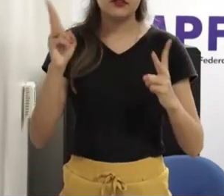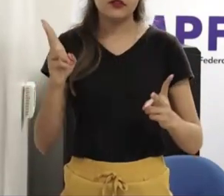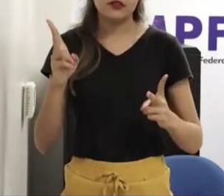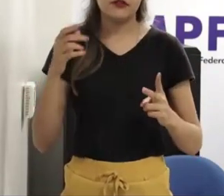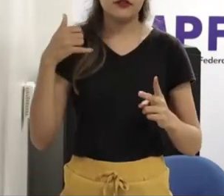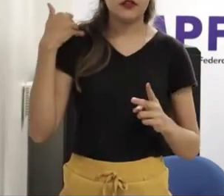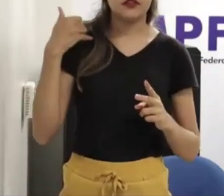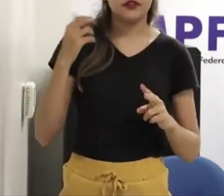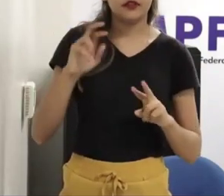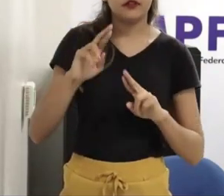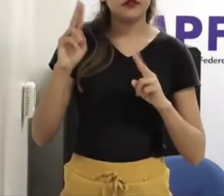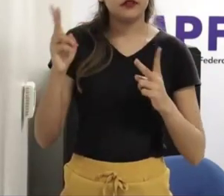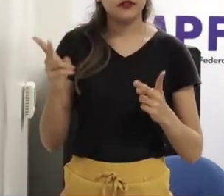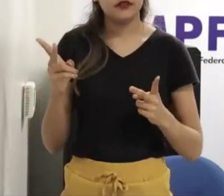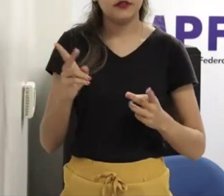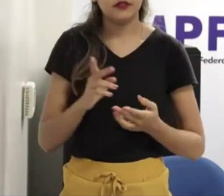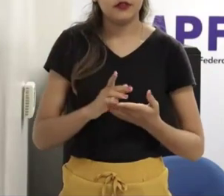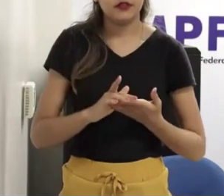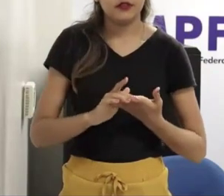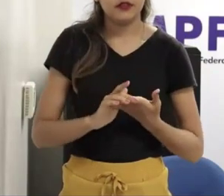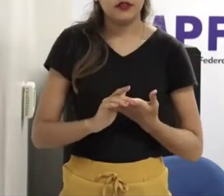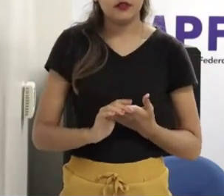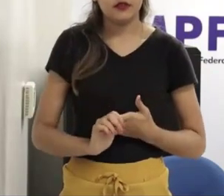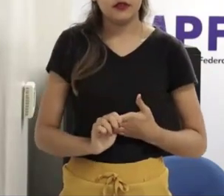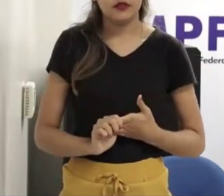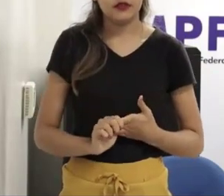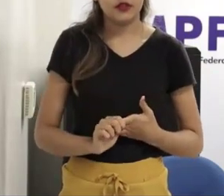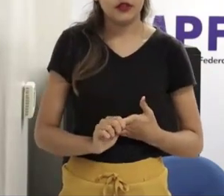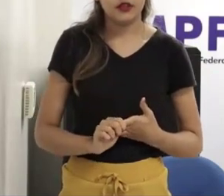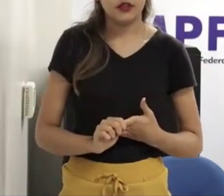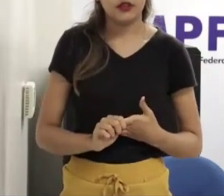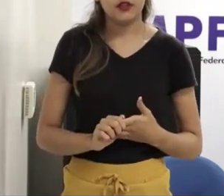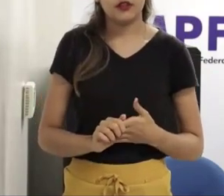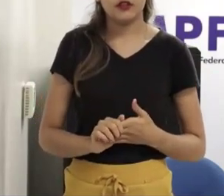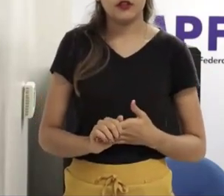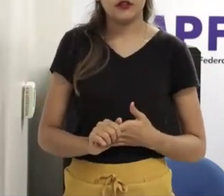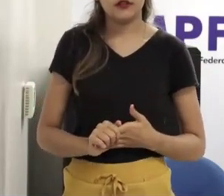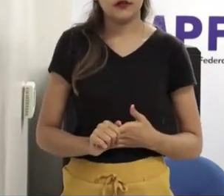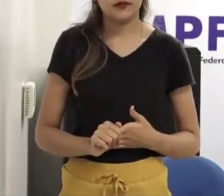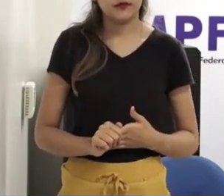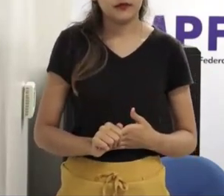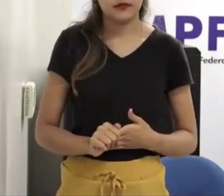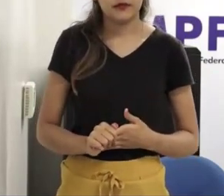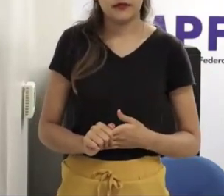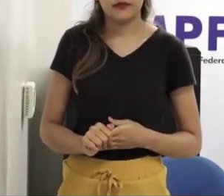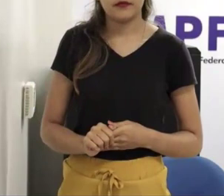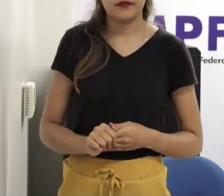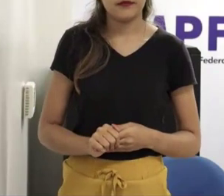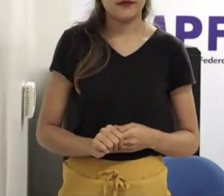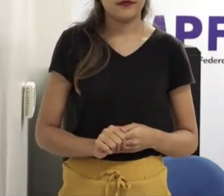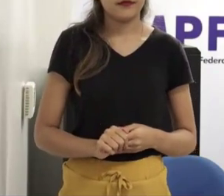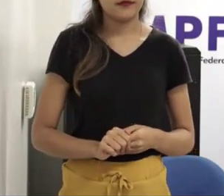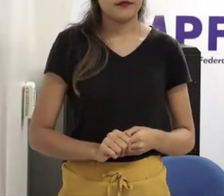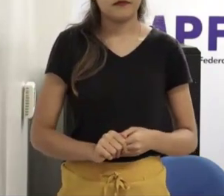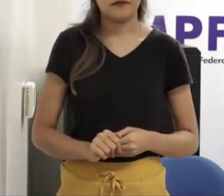debate aqui pra trazer instituições pra que se converse sobre esses programas,